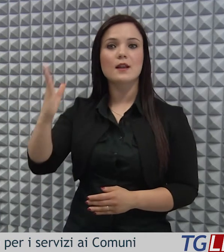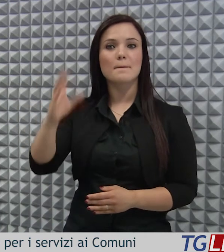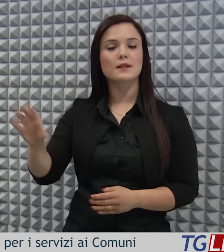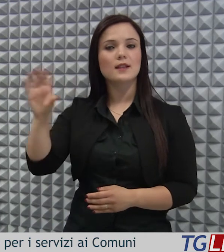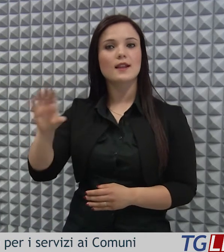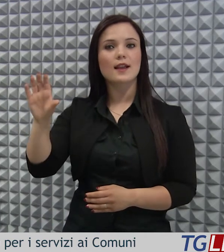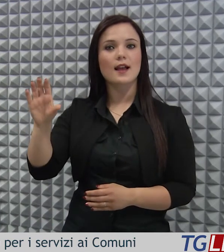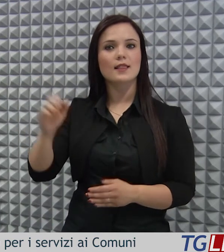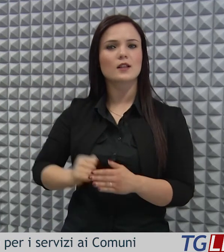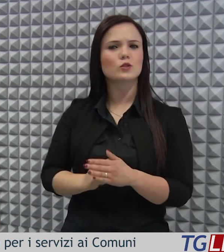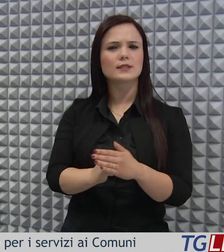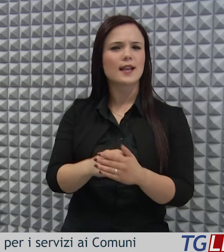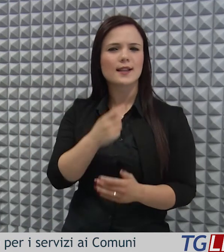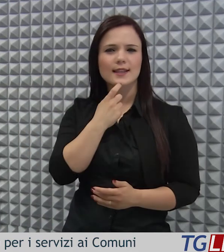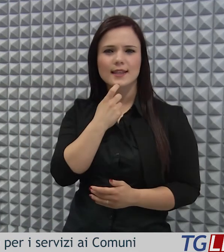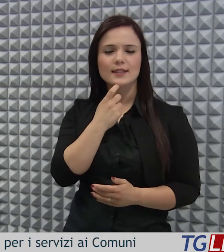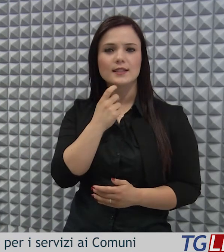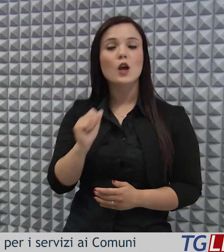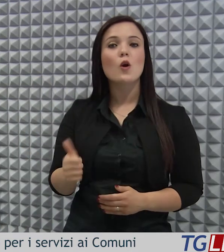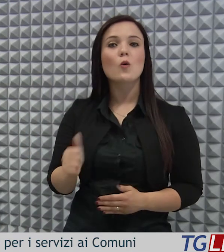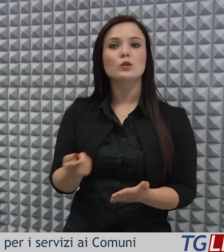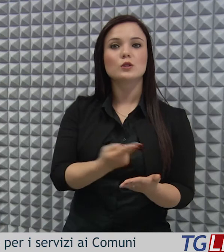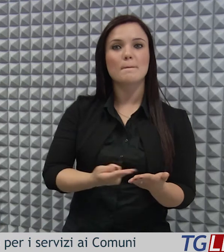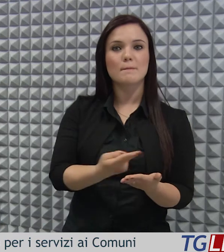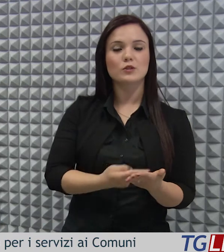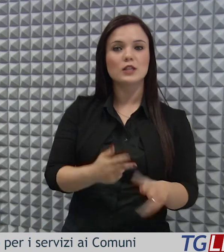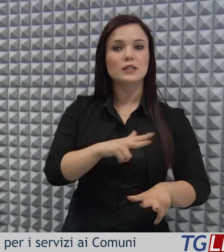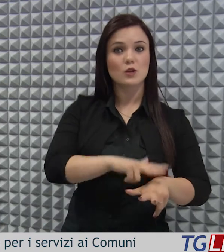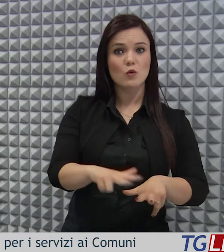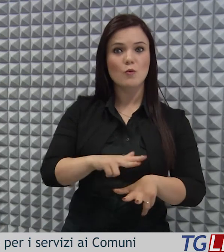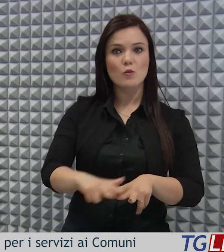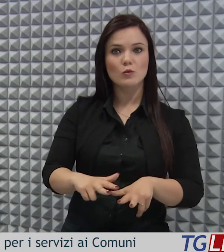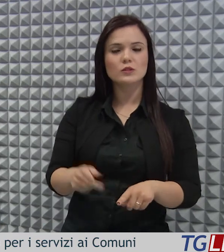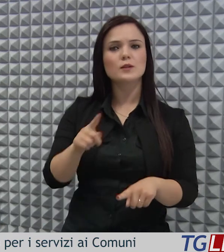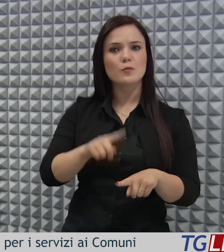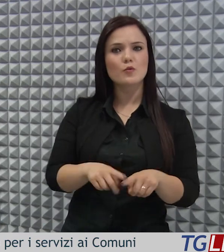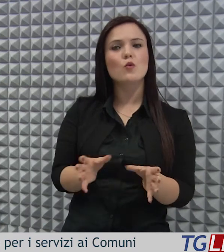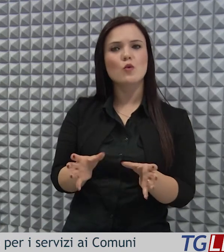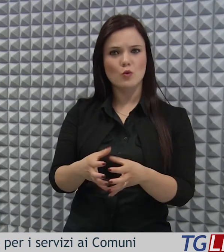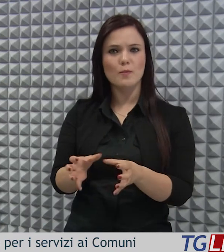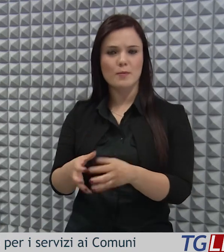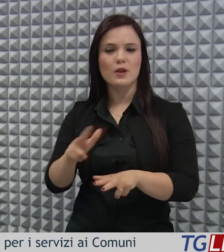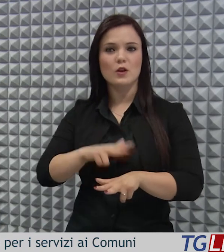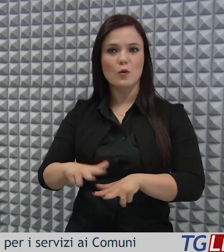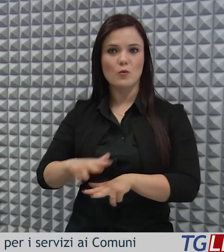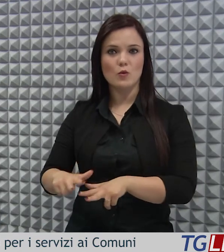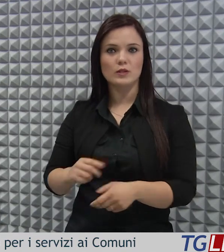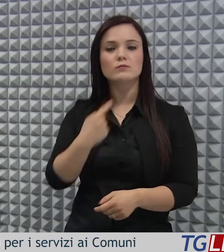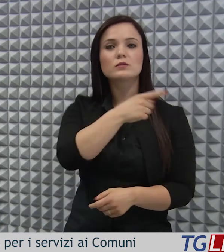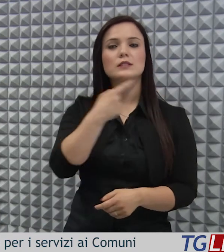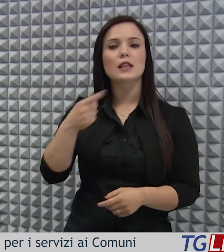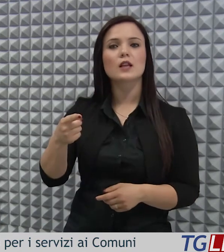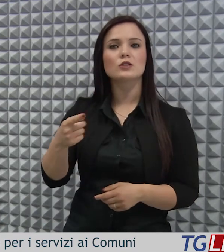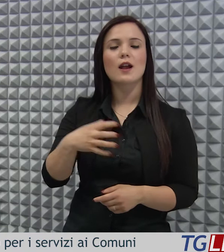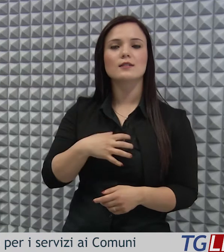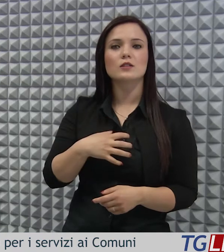Basilicata sosterrà 11 progetti dei comuni e delle aggregazioni di comuni. Lo